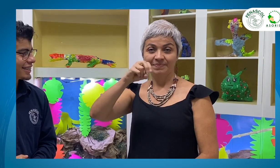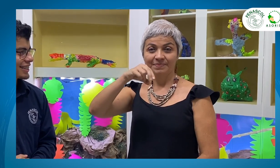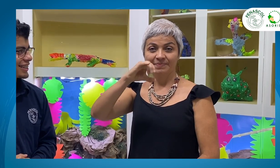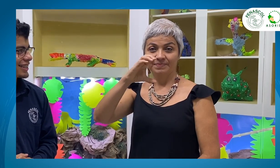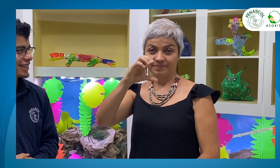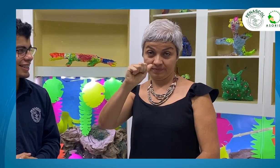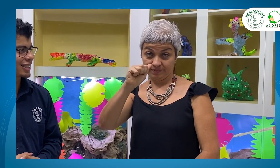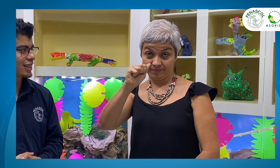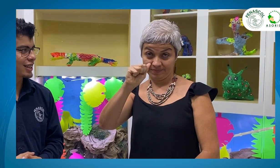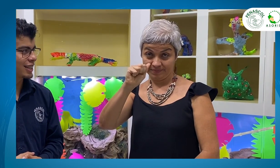Mónica Carvajal.